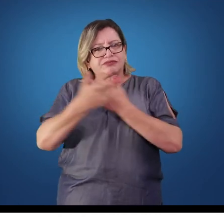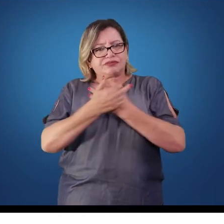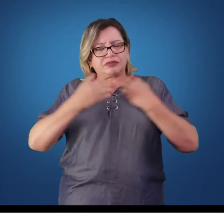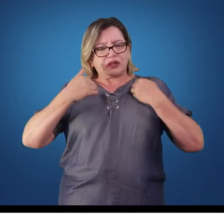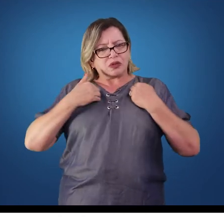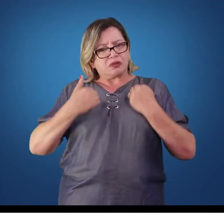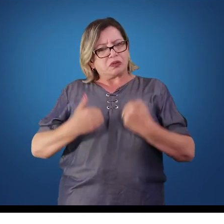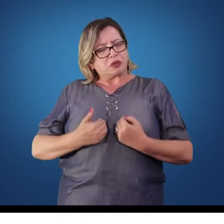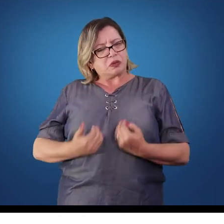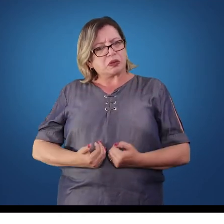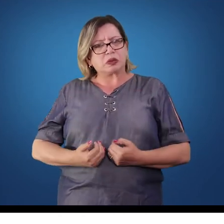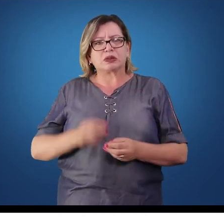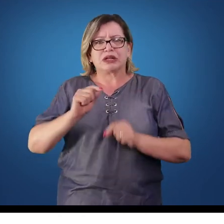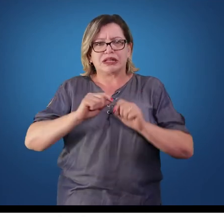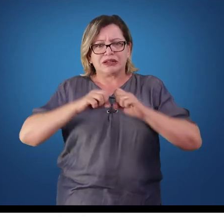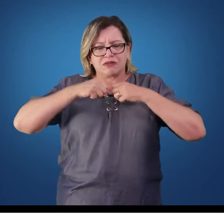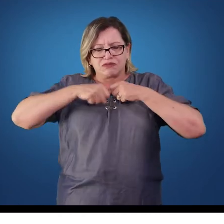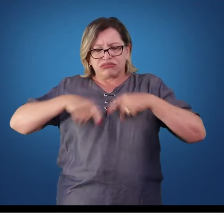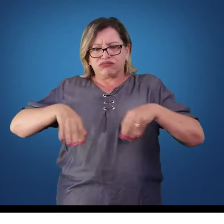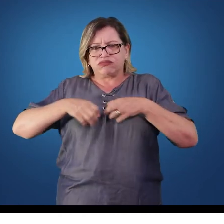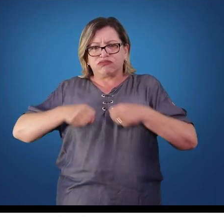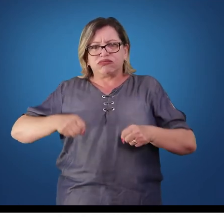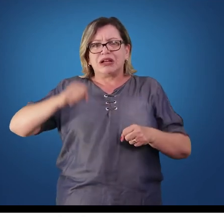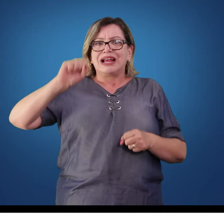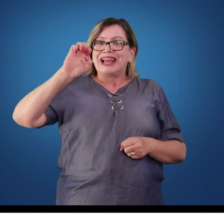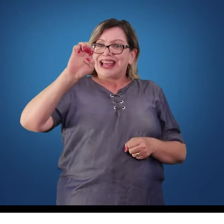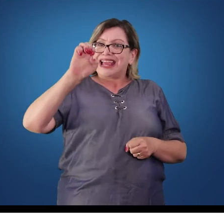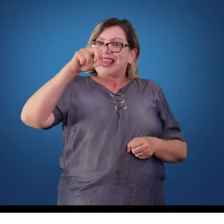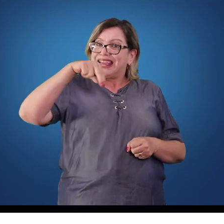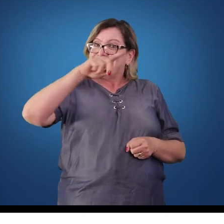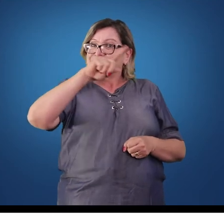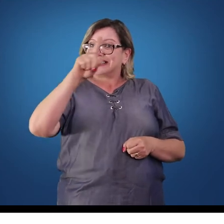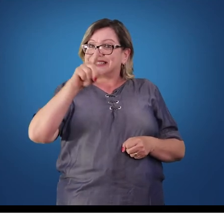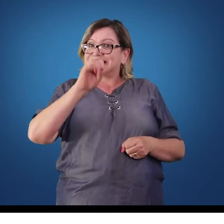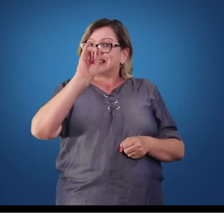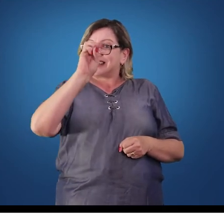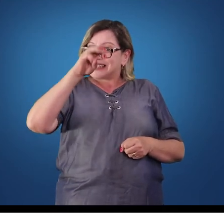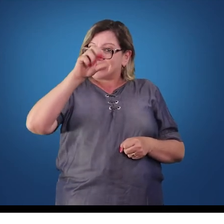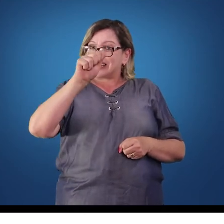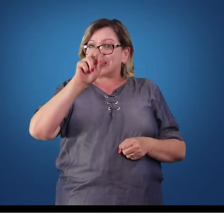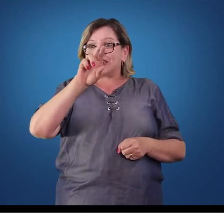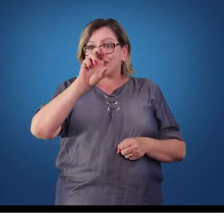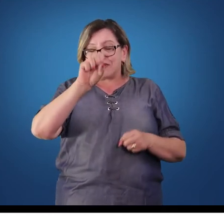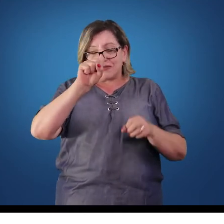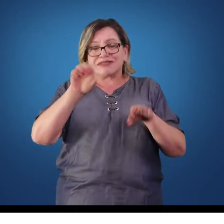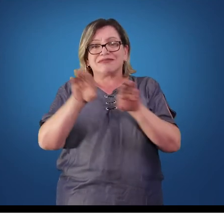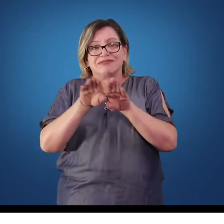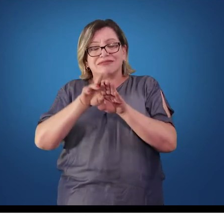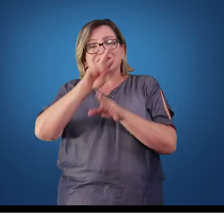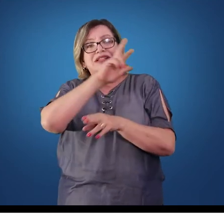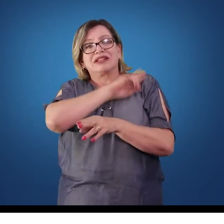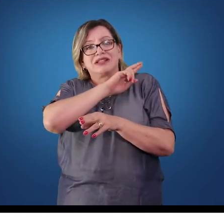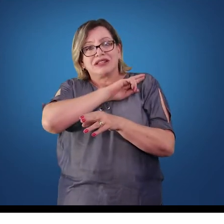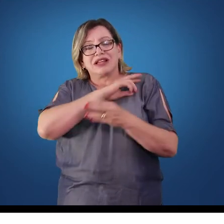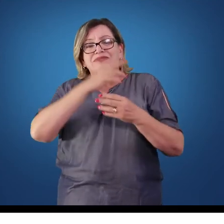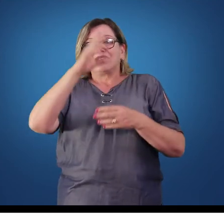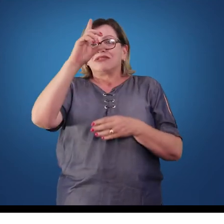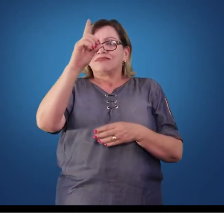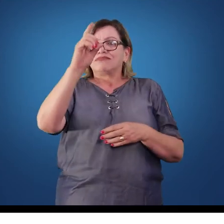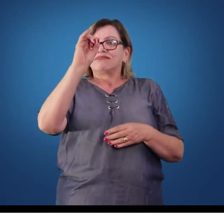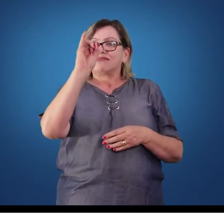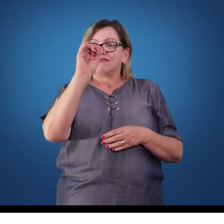são responsáveis por liberações de enzimas ou substâncias responsáveis pela digestão. Dentre essas